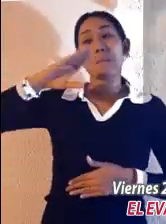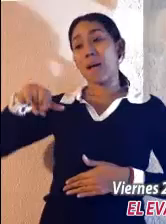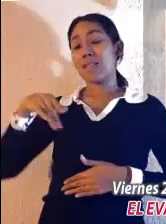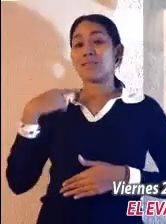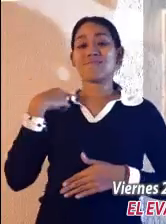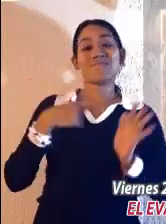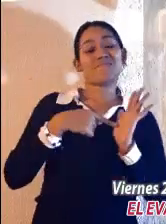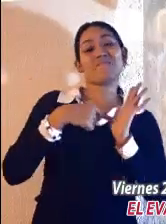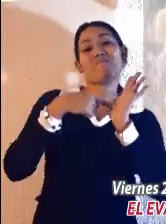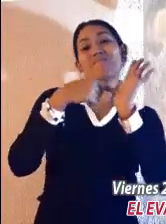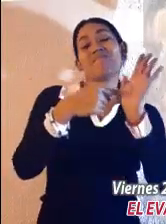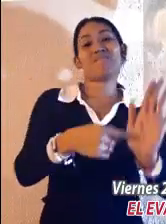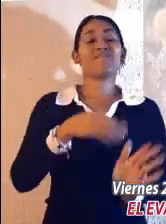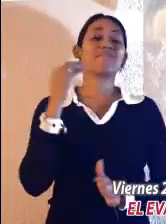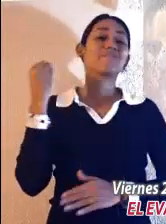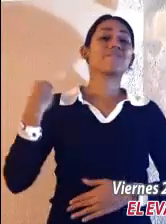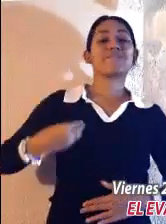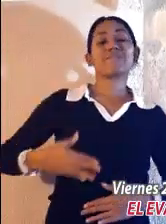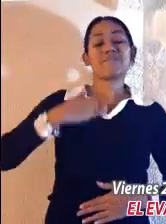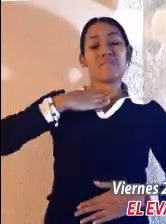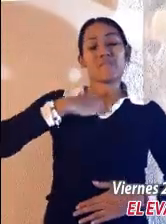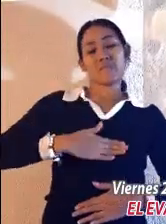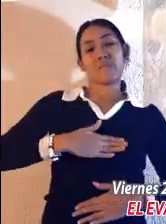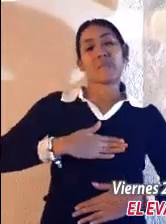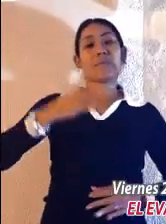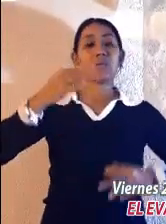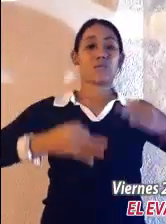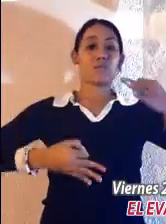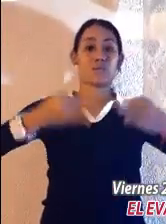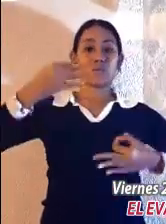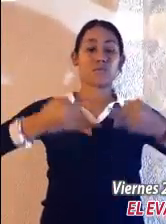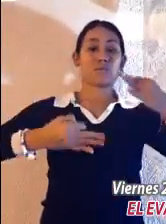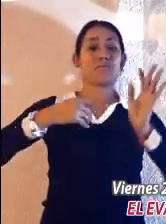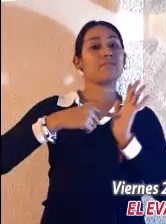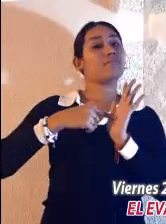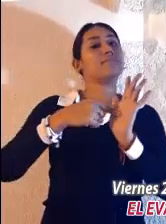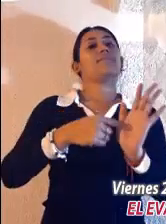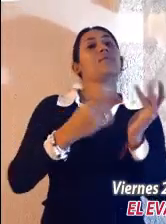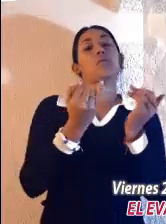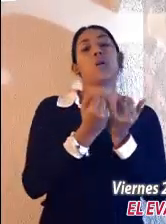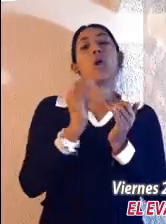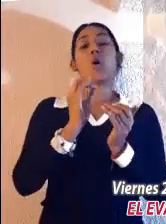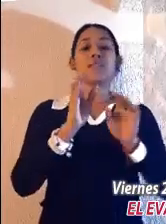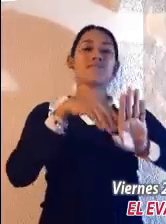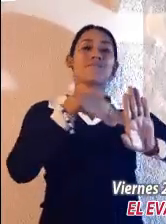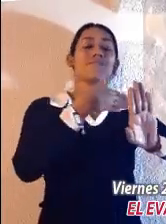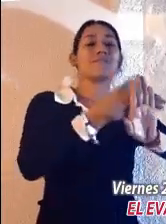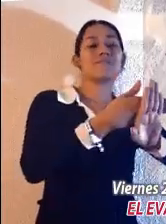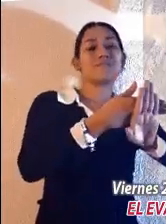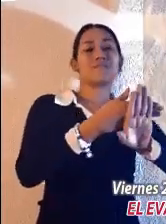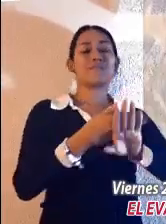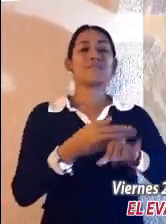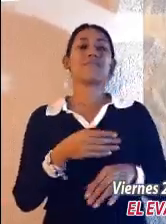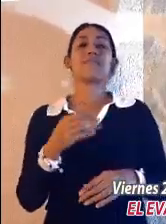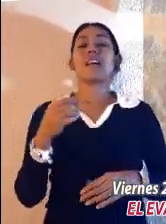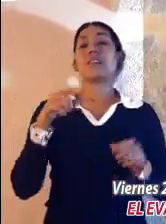Pero yo les digo, todo el que se enoje con su hermano será llevado también ante el tribunal. El que insulte a su hermano será